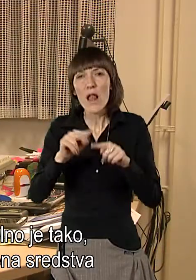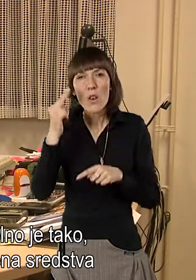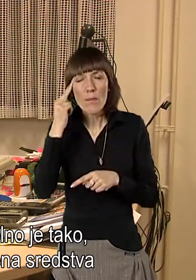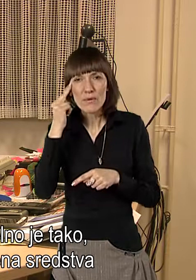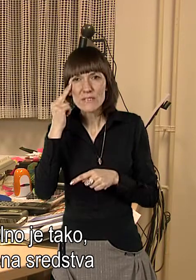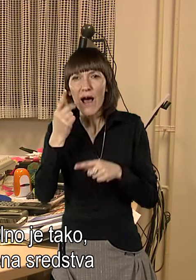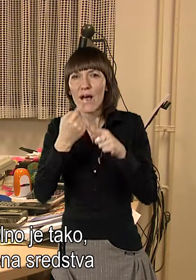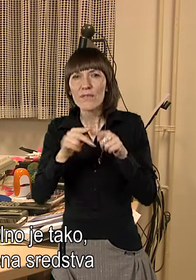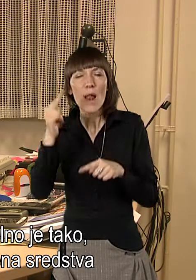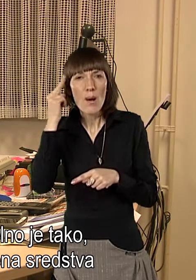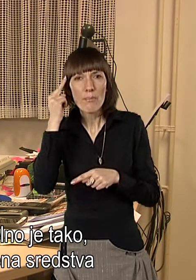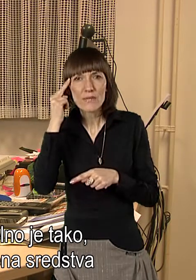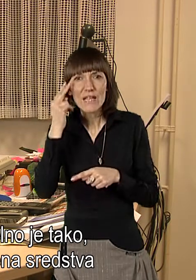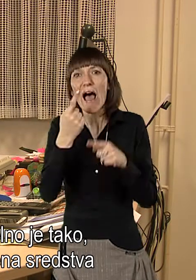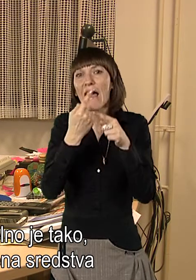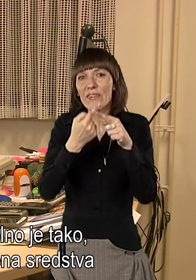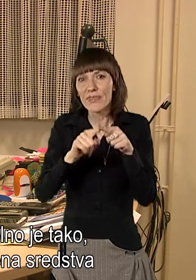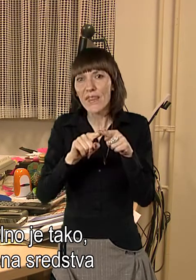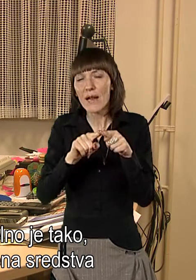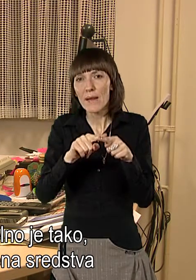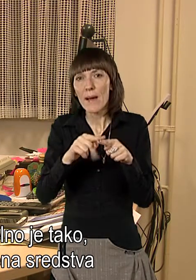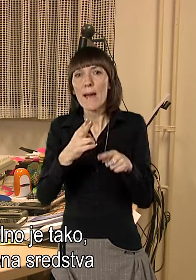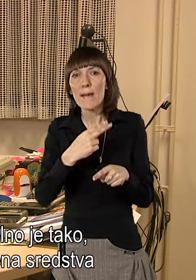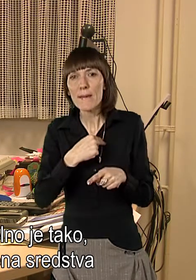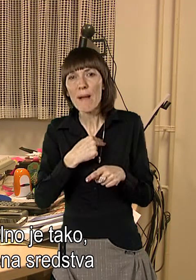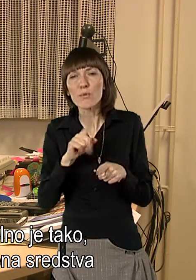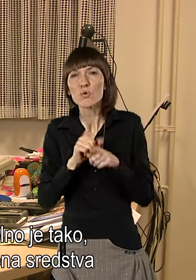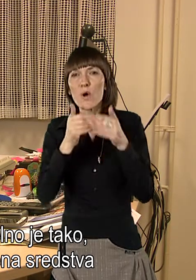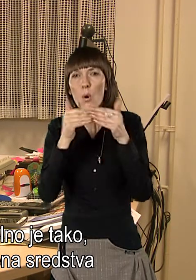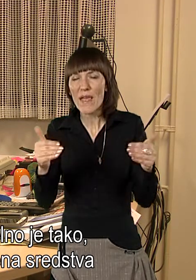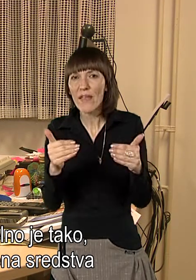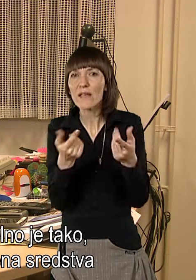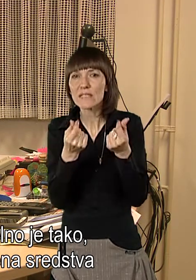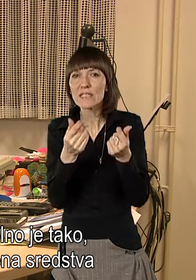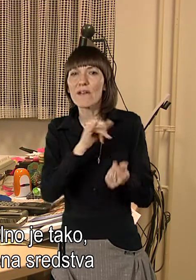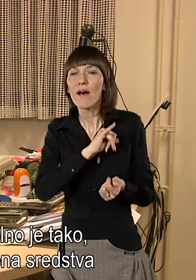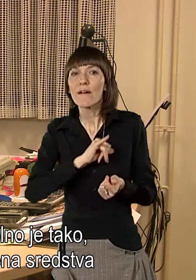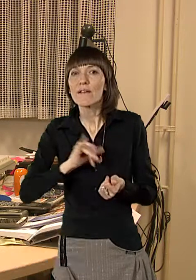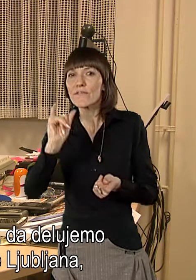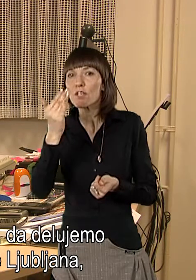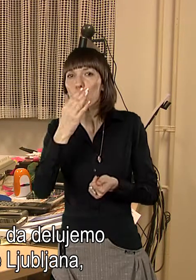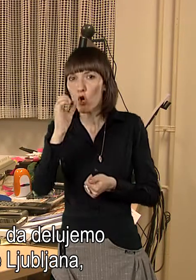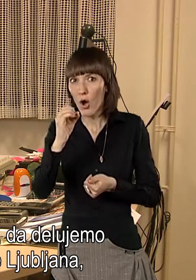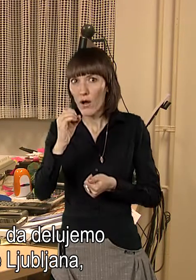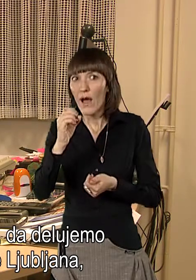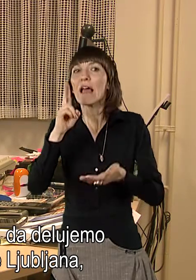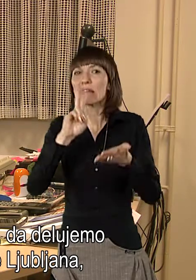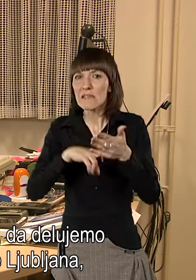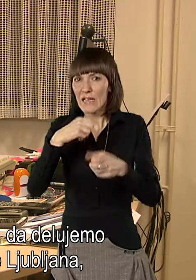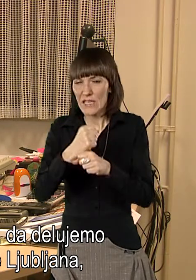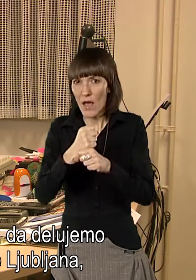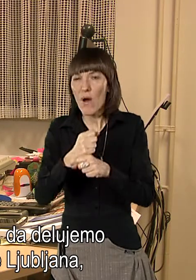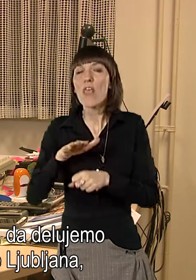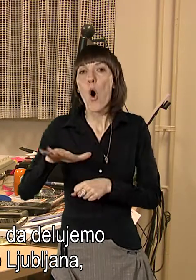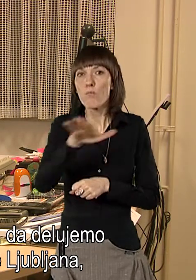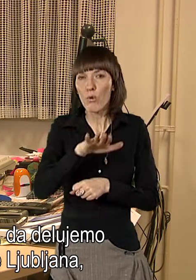Delno se pozna, Delno se pozna. Delno je pač tako, da imamo mi zagotovljena sredstva od fiho. Delno je tudi res, da